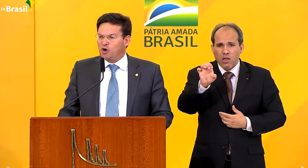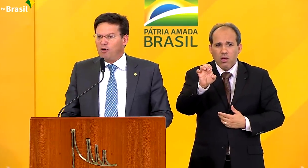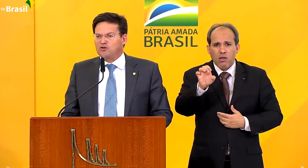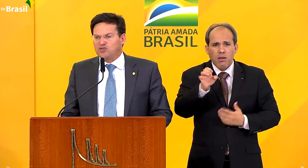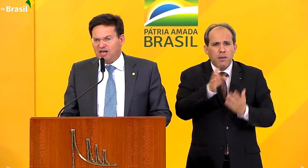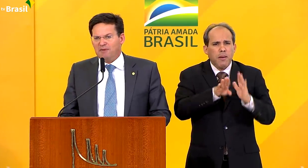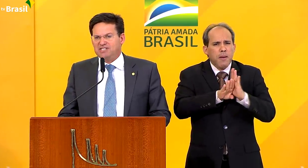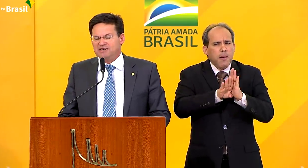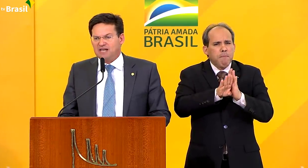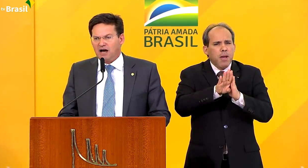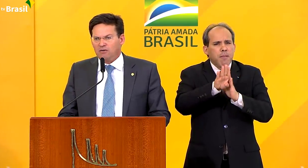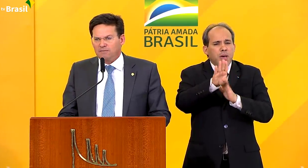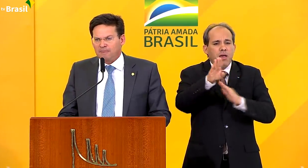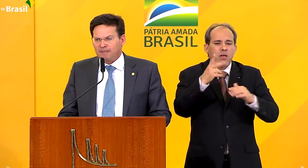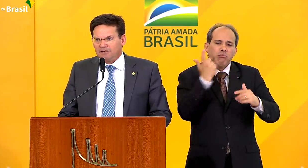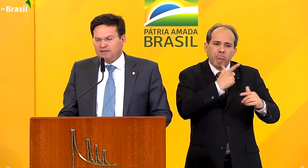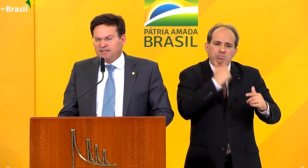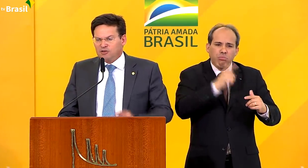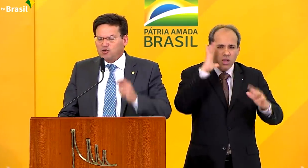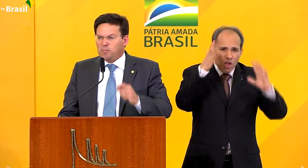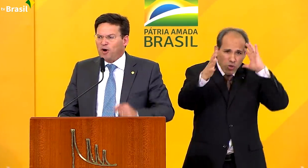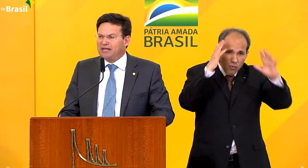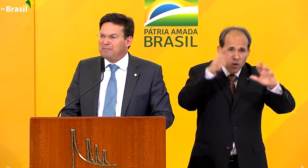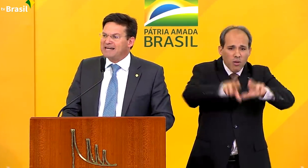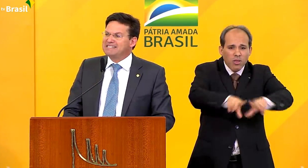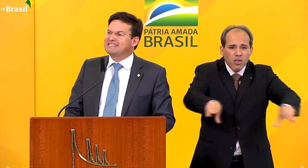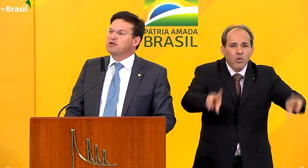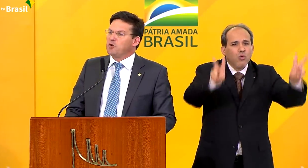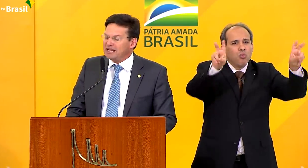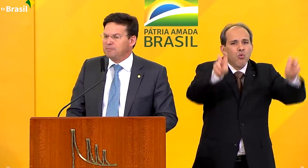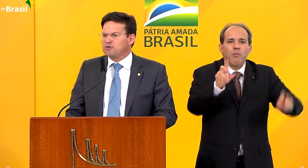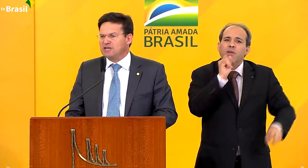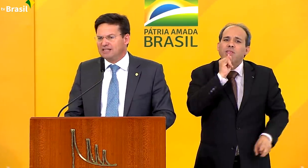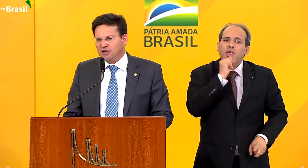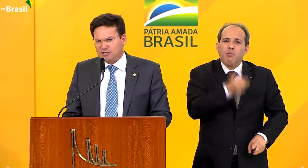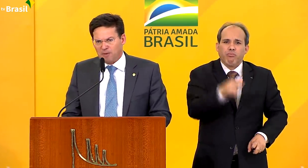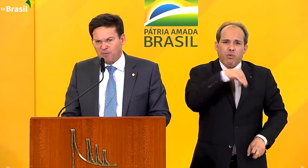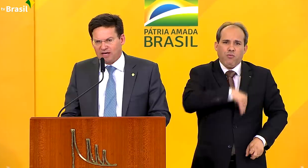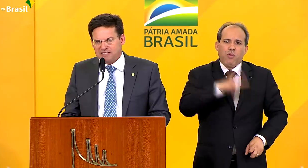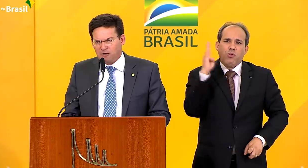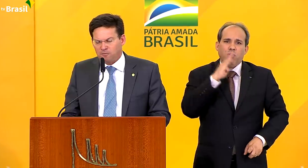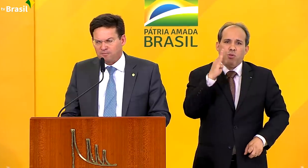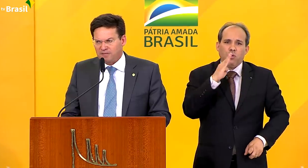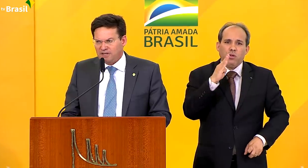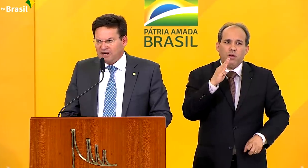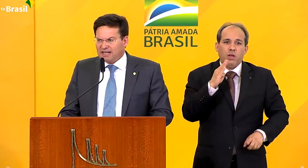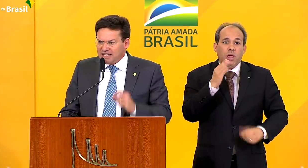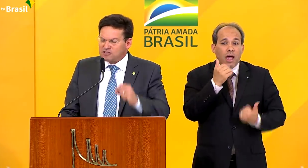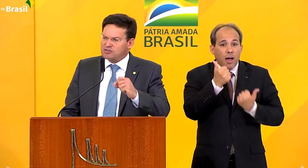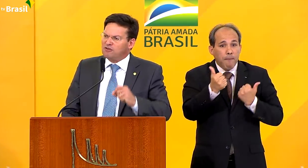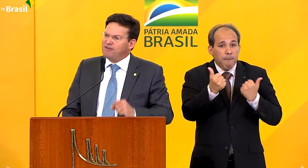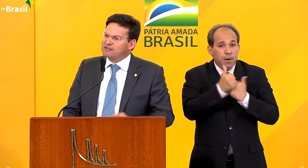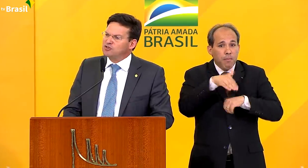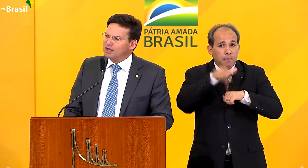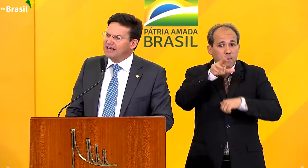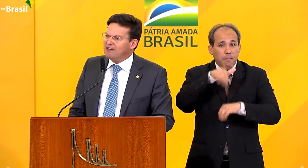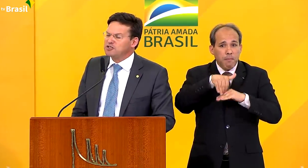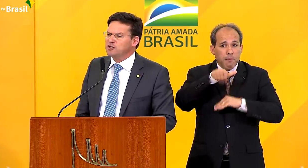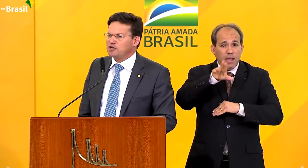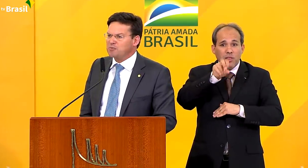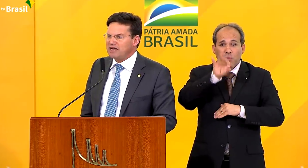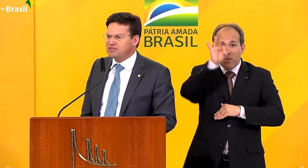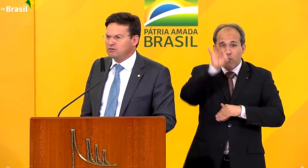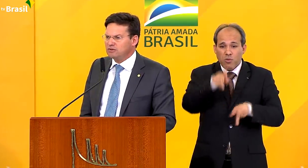questões como auxílio emergencial, dando suporte a mais de 50% da nossa população. Isso são fatos